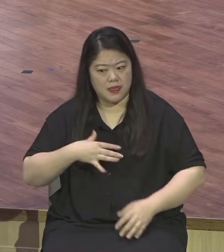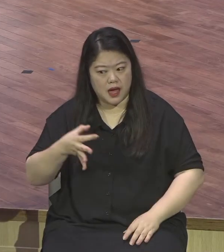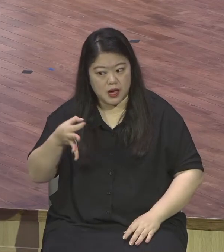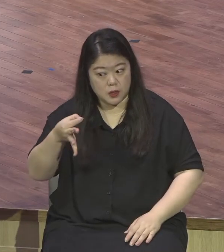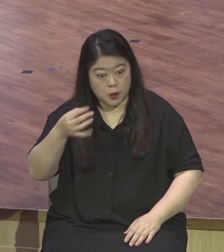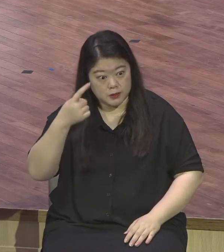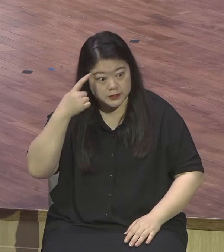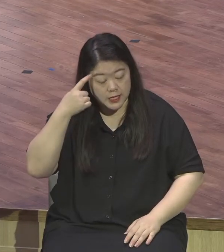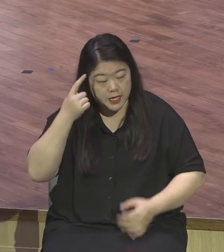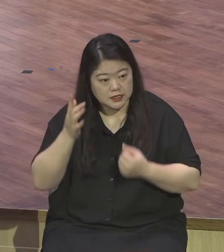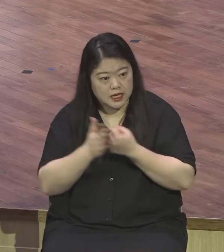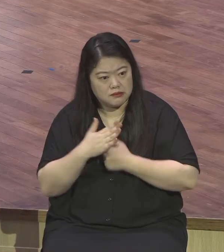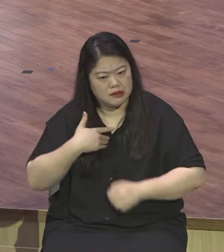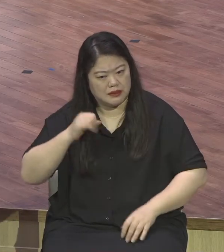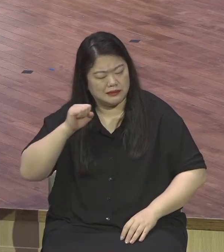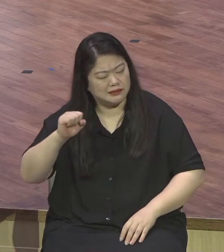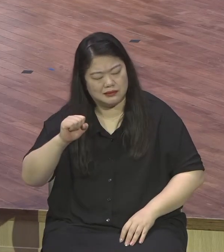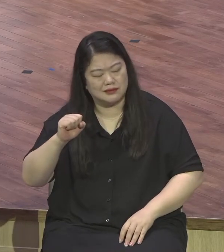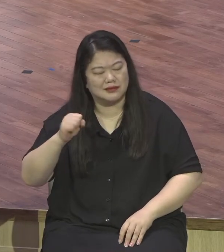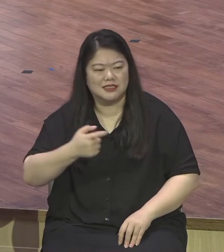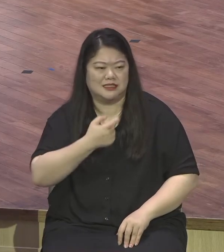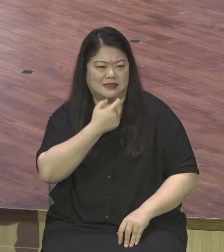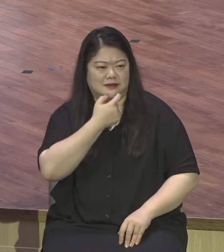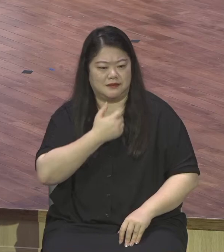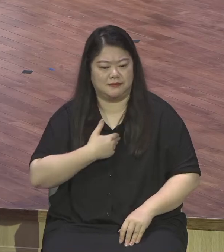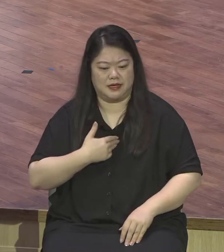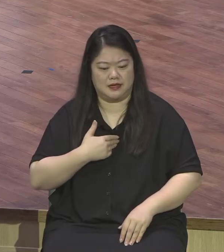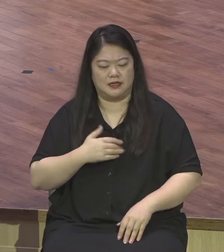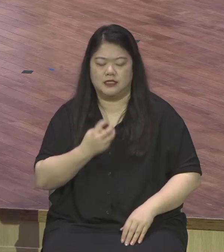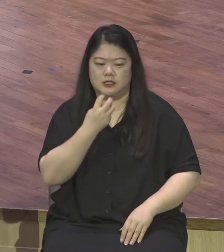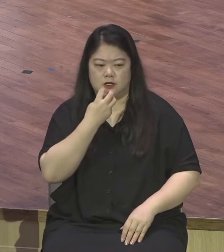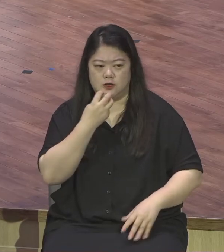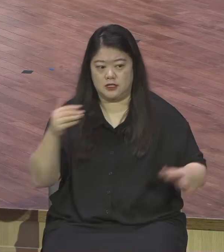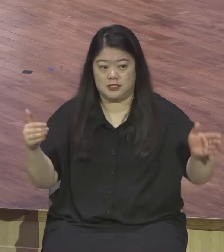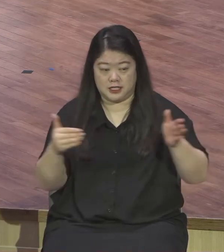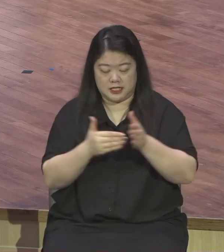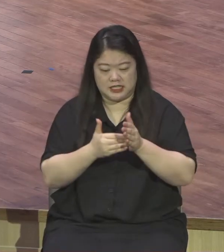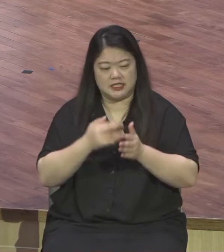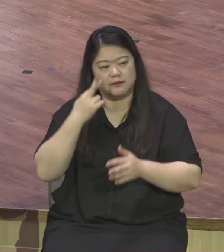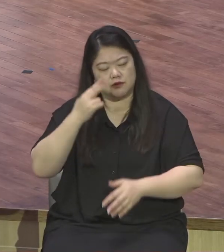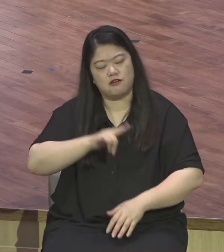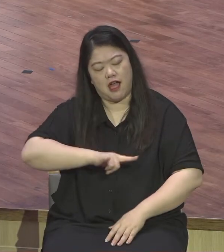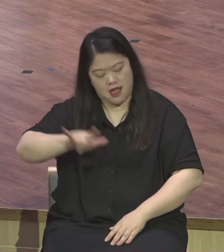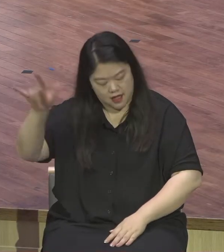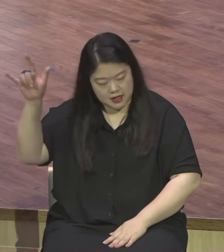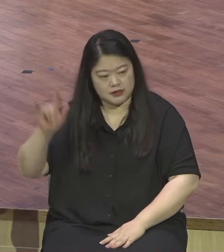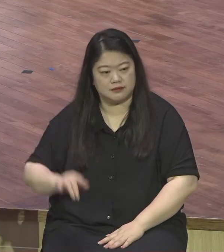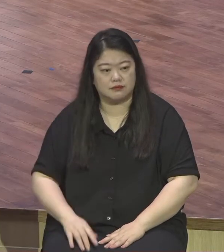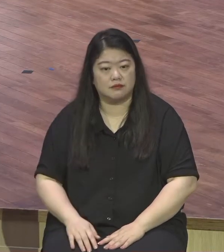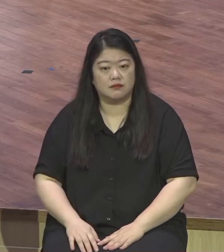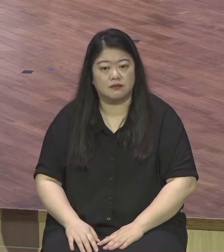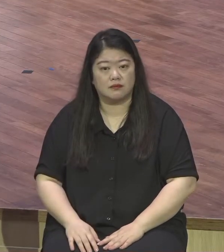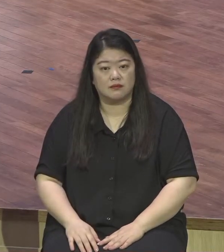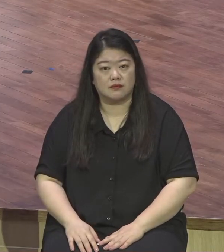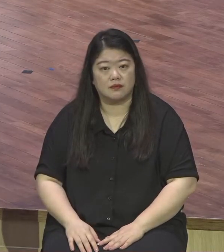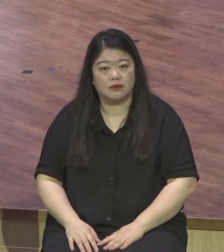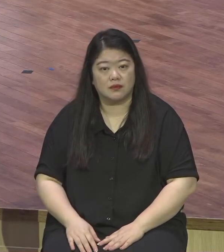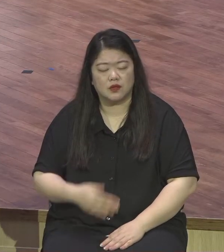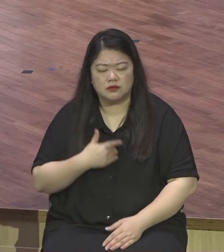이런 장노님이 이 교회 그렇게 헌신했습니다 저는 몇 사람 장노님이 있습니다